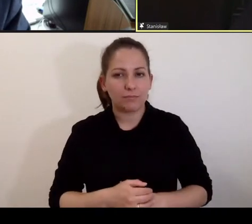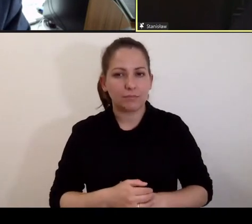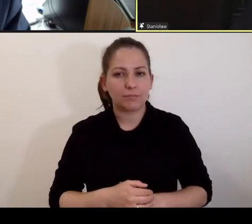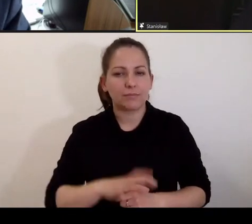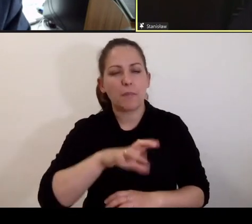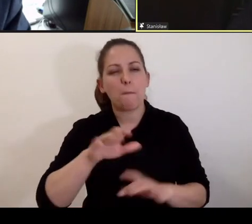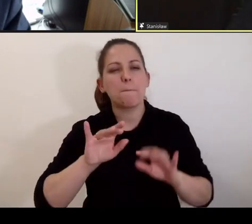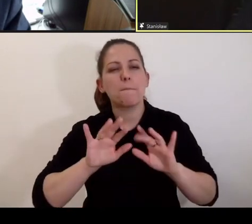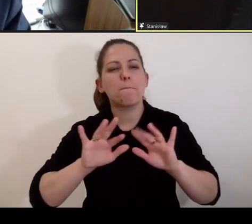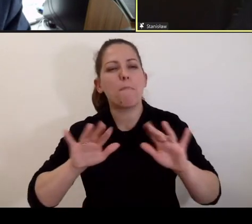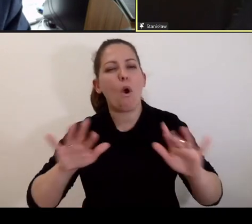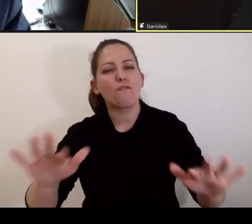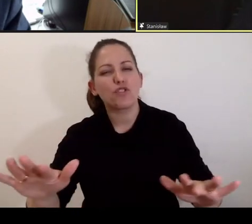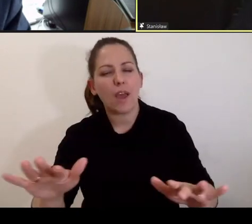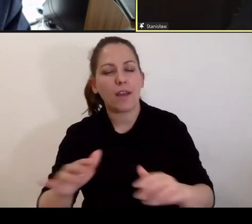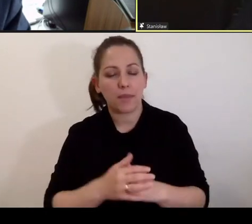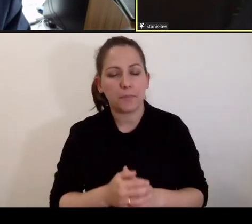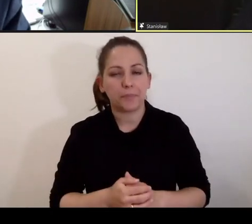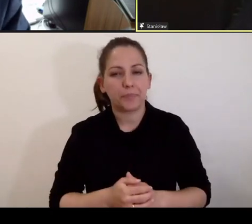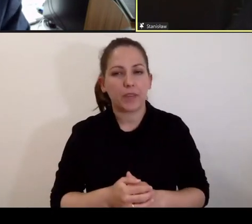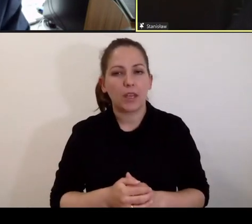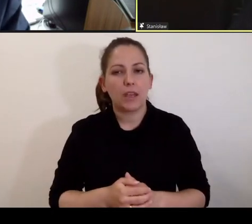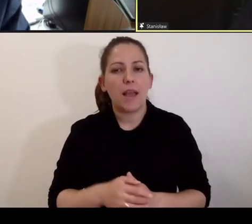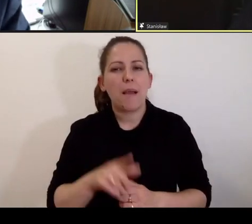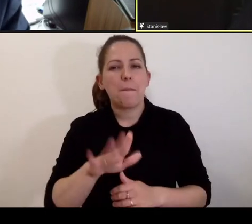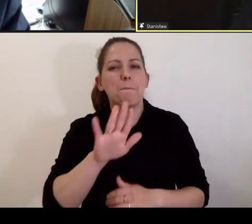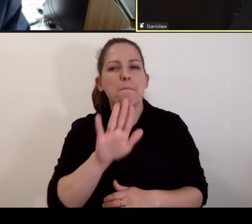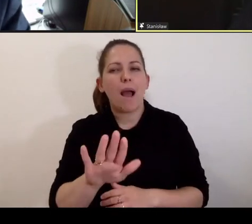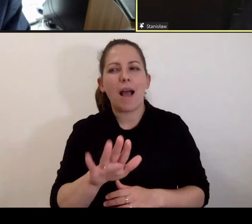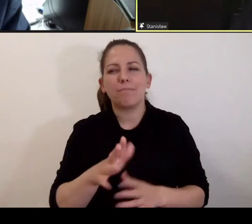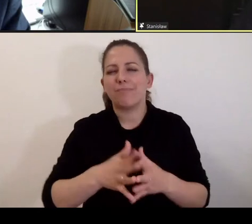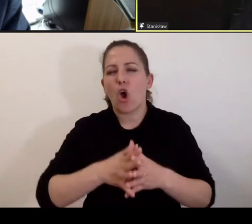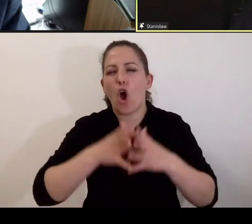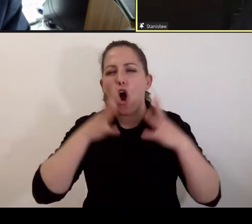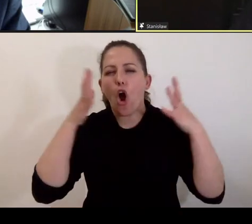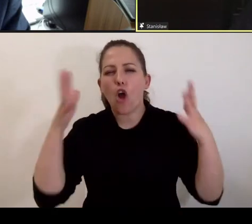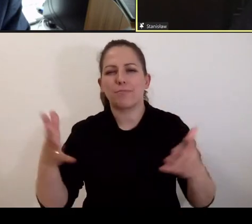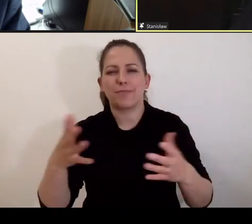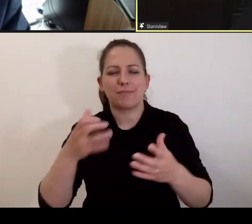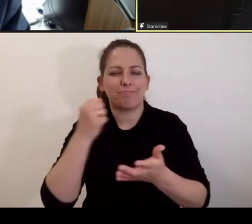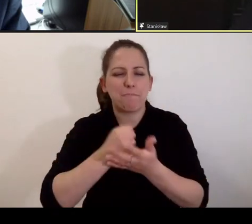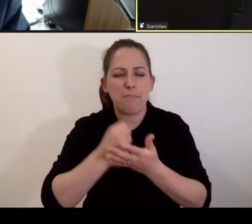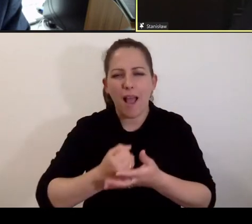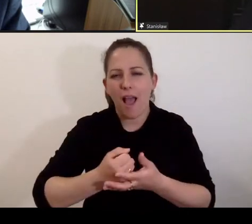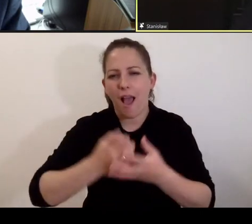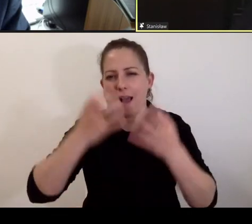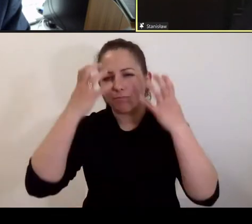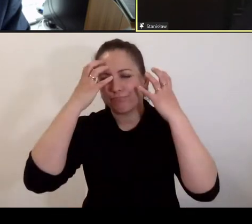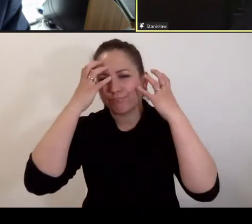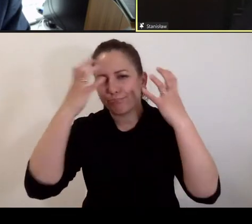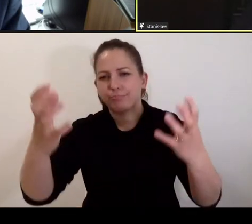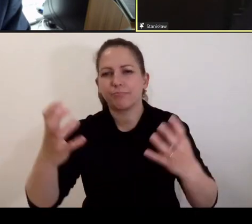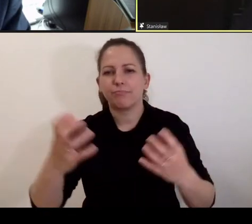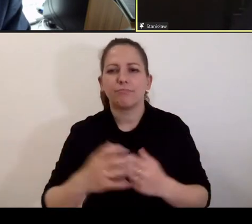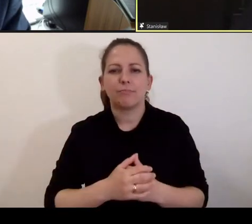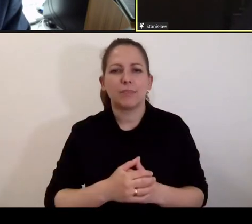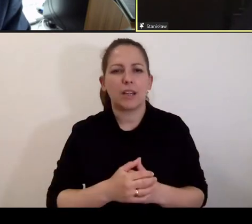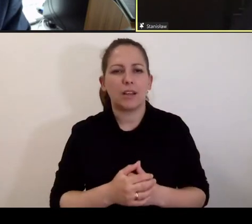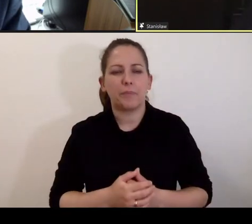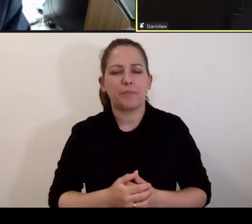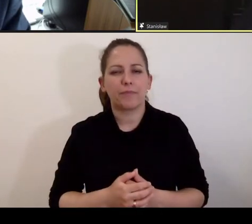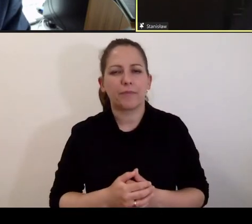powszechnych, którzy zmagają się z olbrzymią ilością spraw, które mają na wokandach.